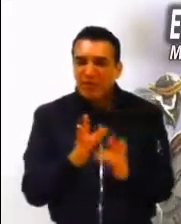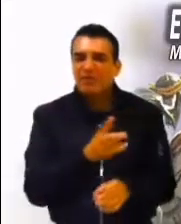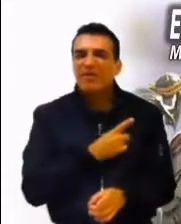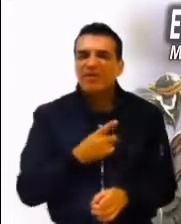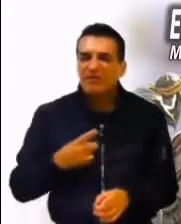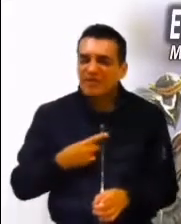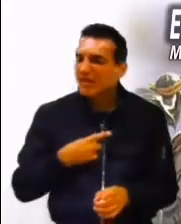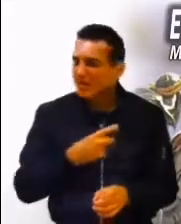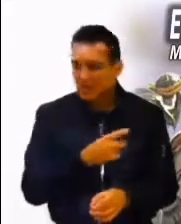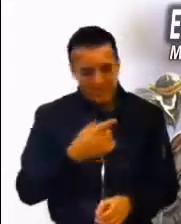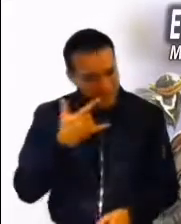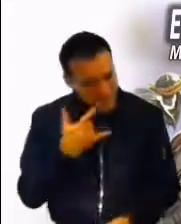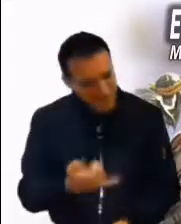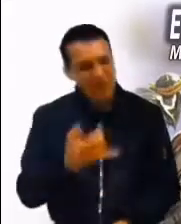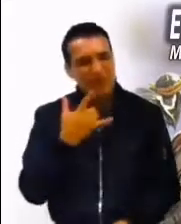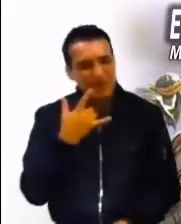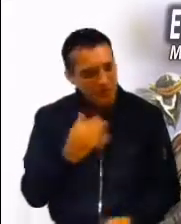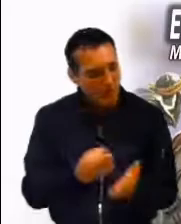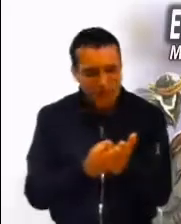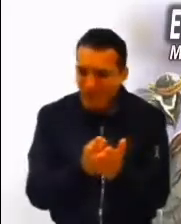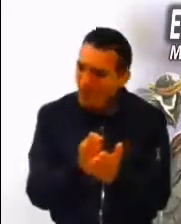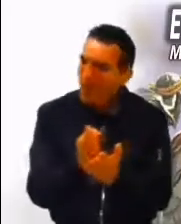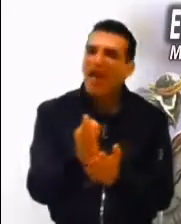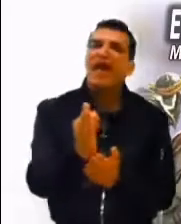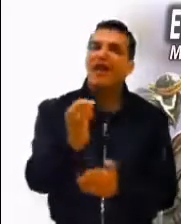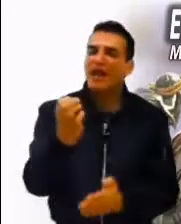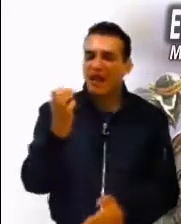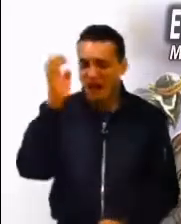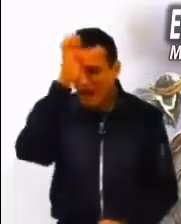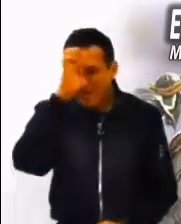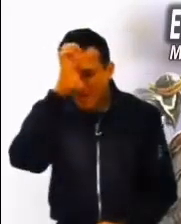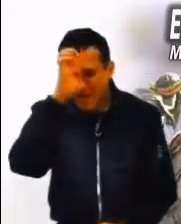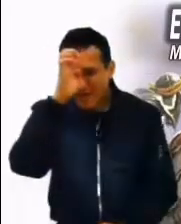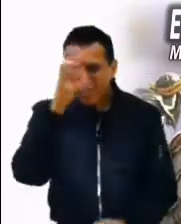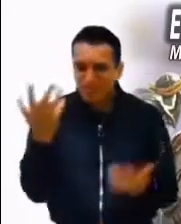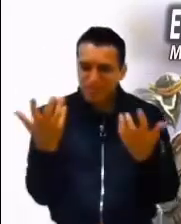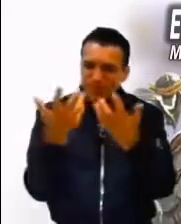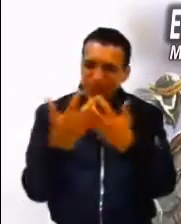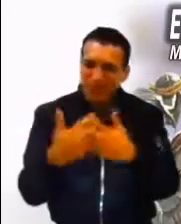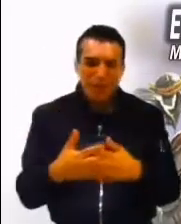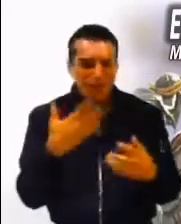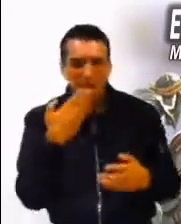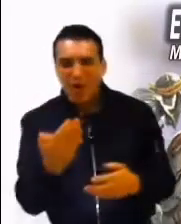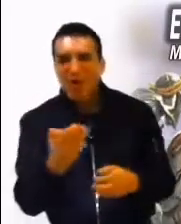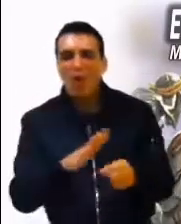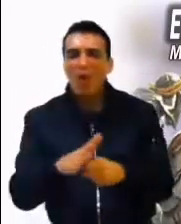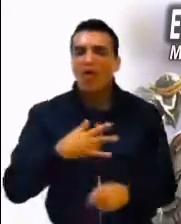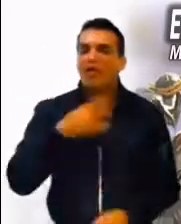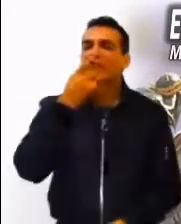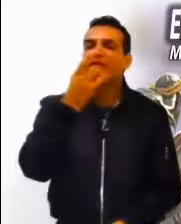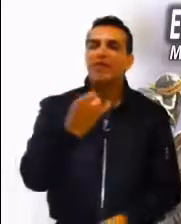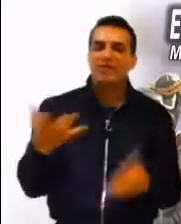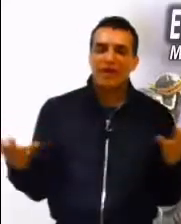esfuerzo por ser fiel al Evangelio, coherencia entre lo que decimos y hacemos, frutos reconocibles